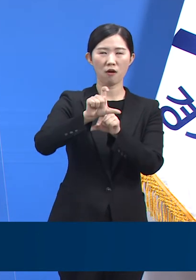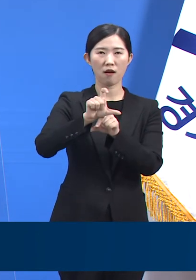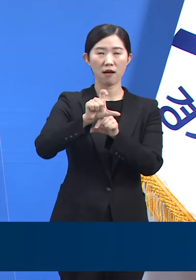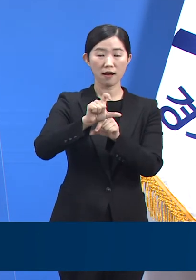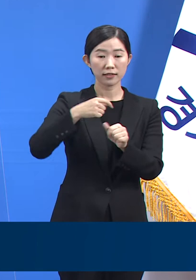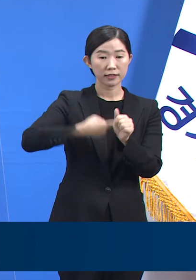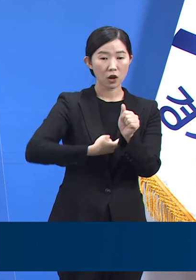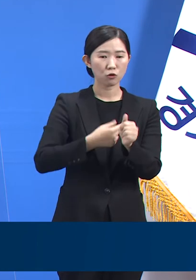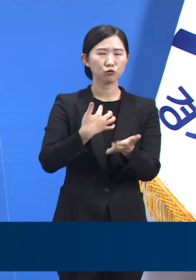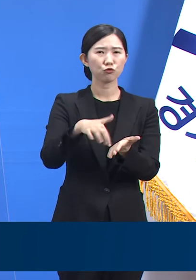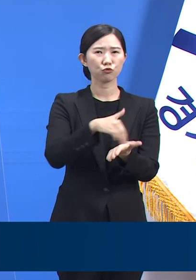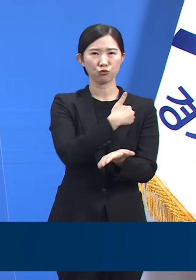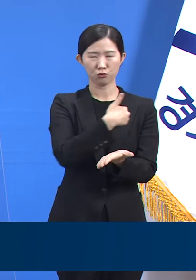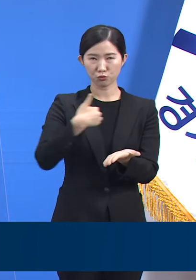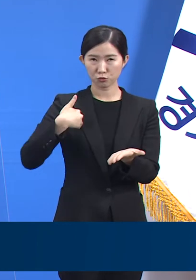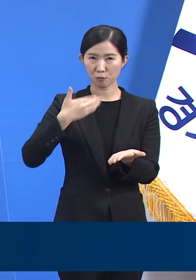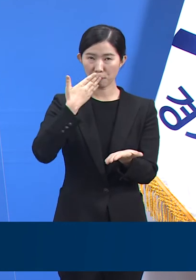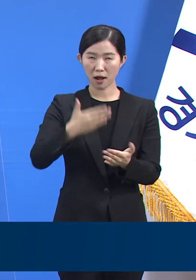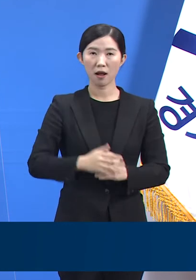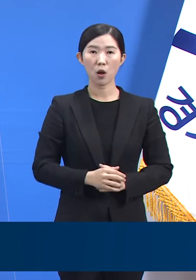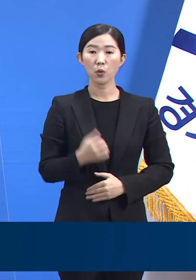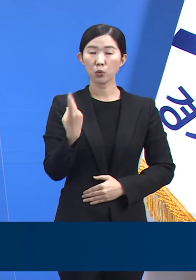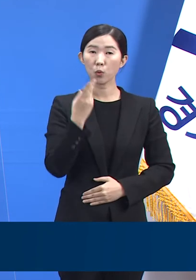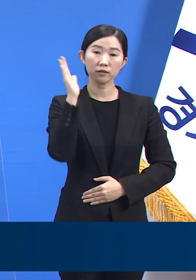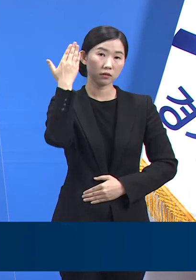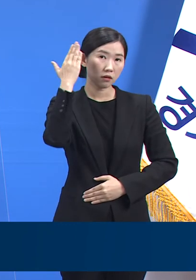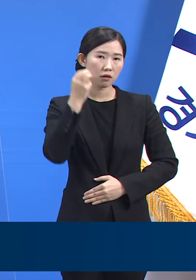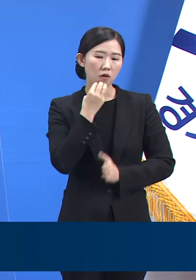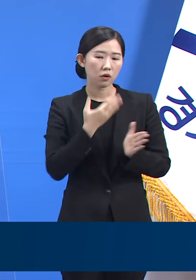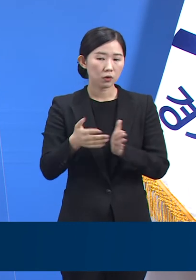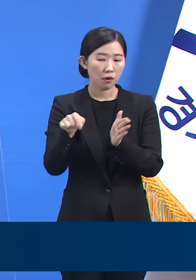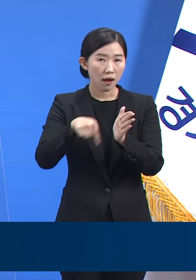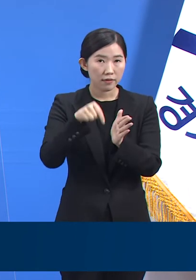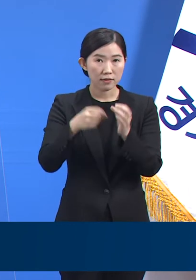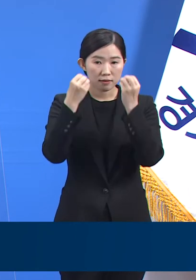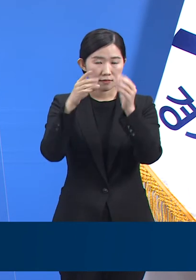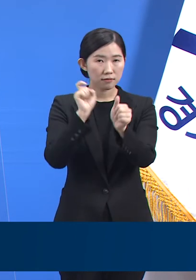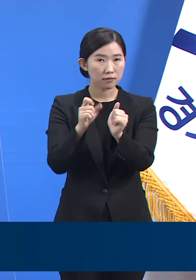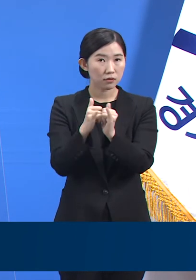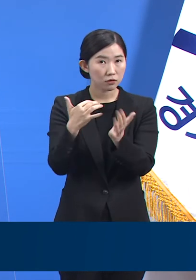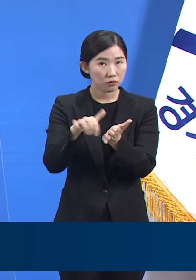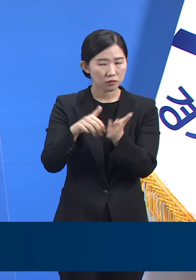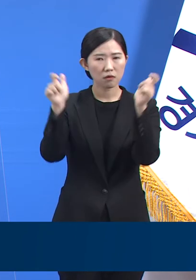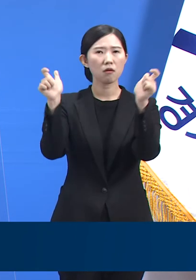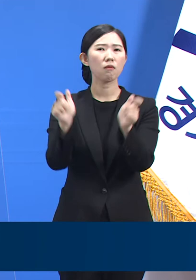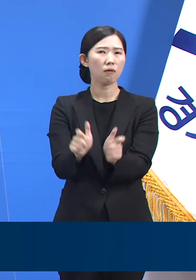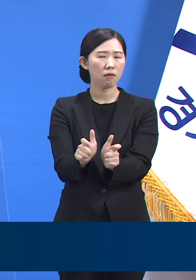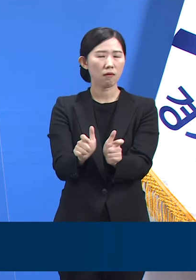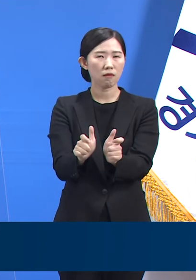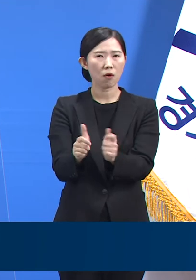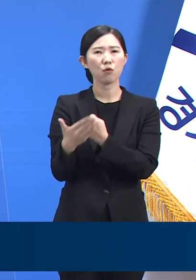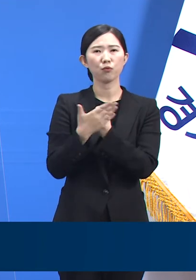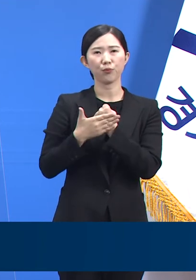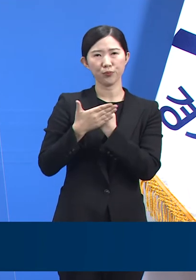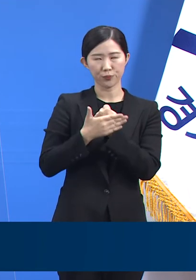여유가 생겼고 또한 최근 도내 신규 확진자 숫자가 다소 감소한 영향도 있습니다.